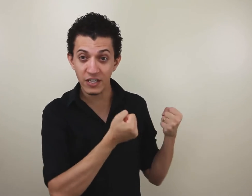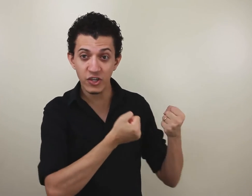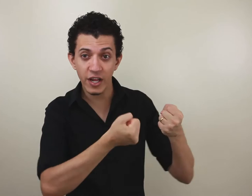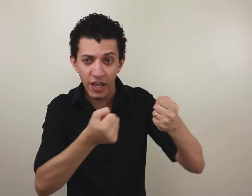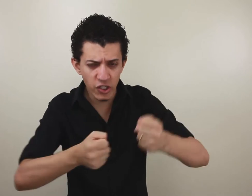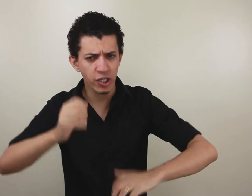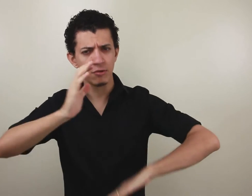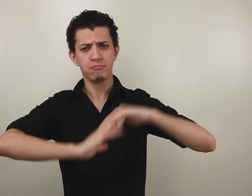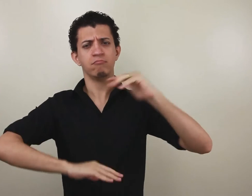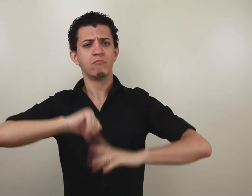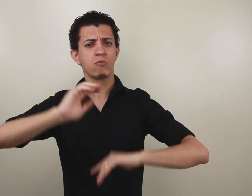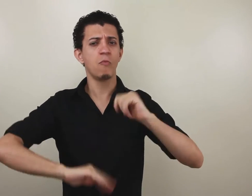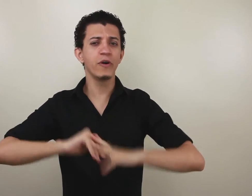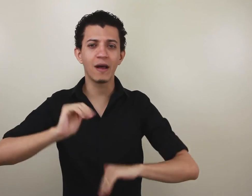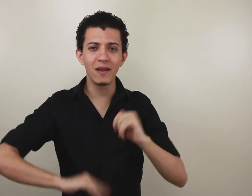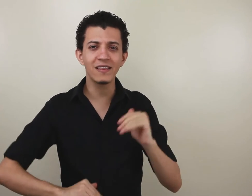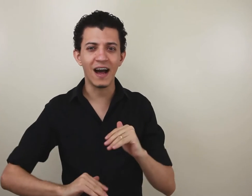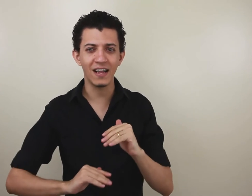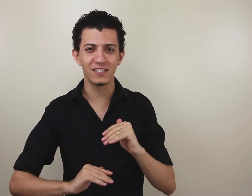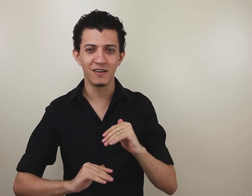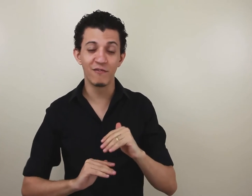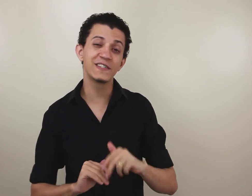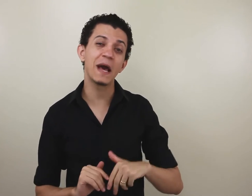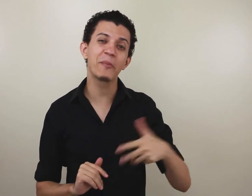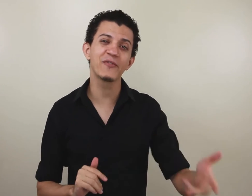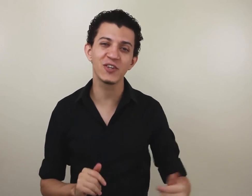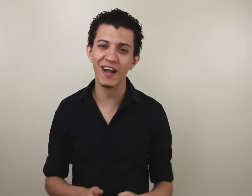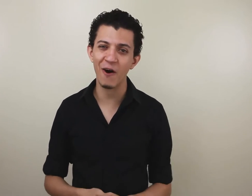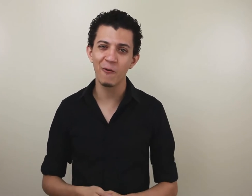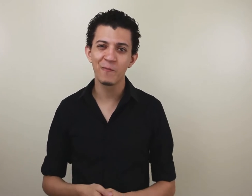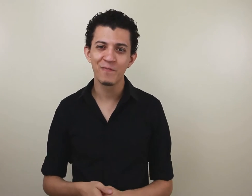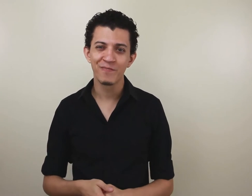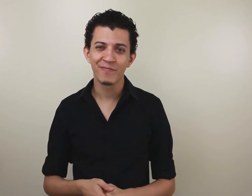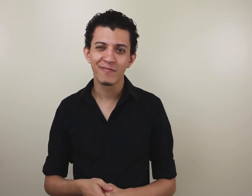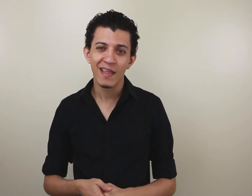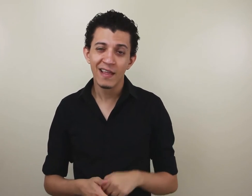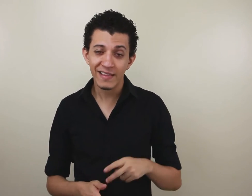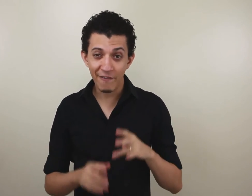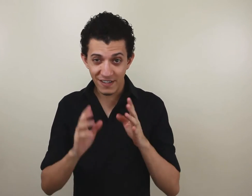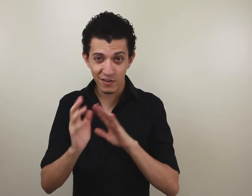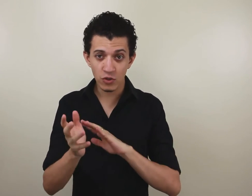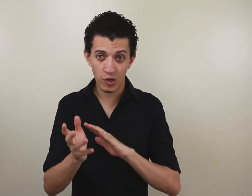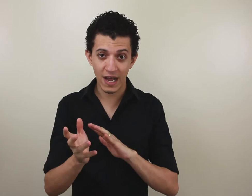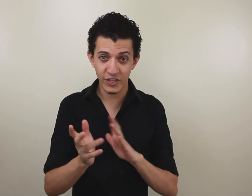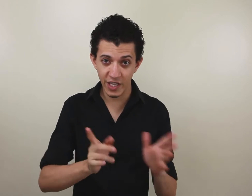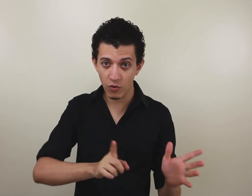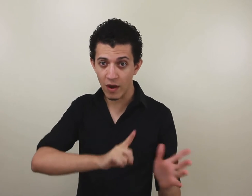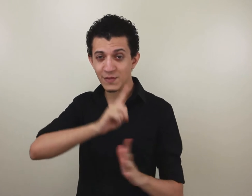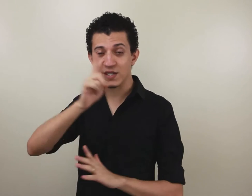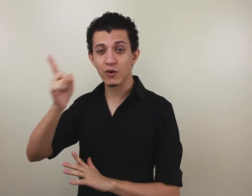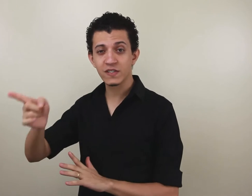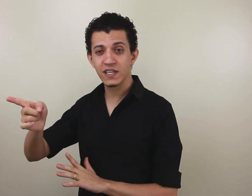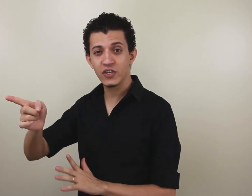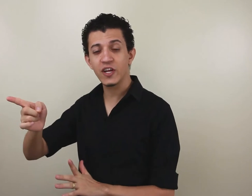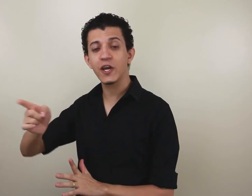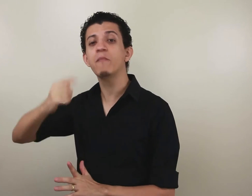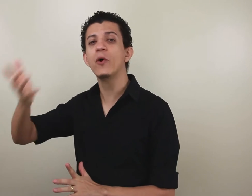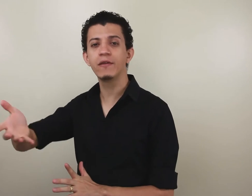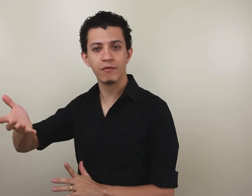dirige com muita habilidade. Você é profissional. Está fazendo um trocadilho com as pessoas que dirigem muito.